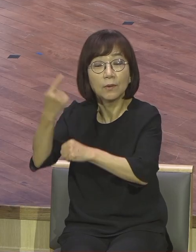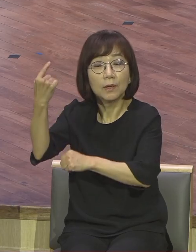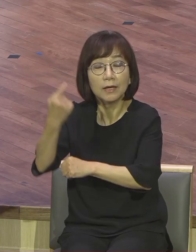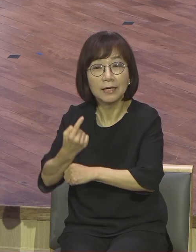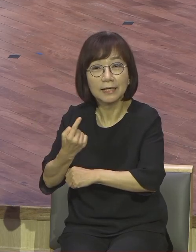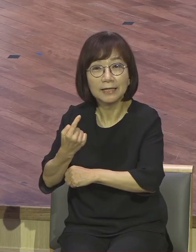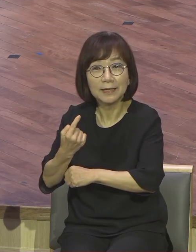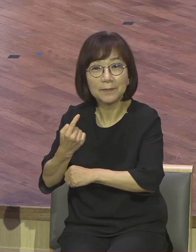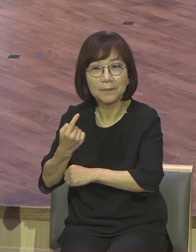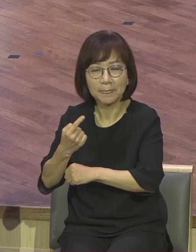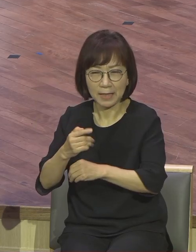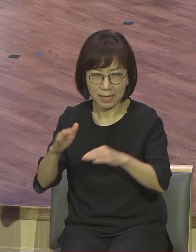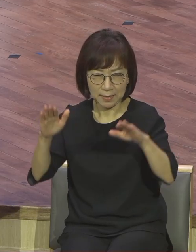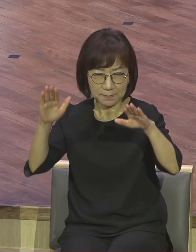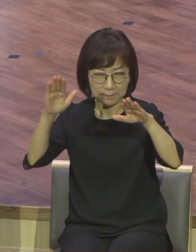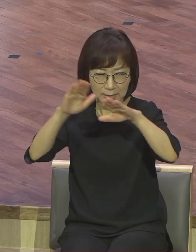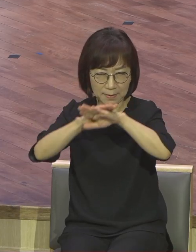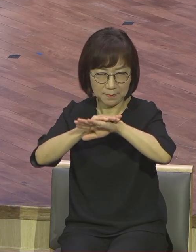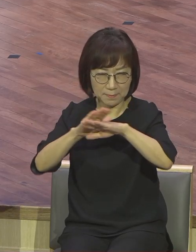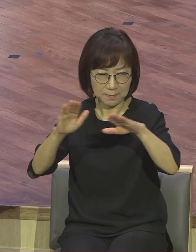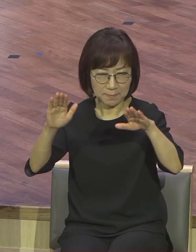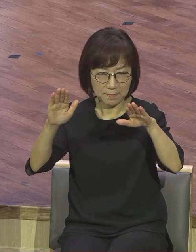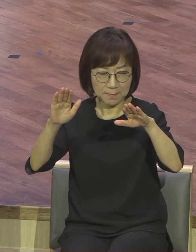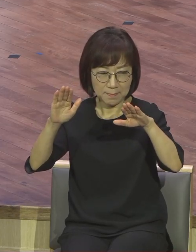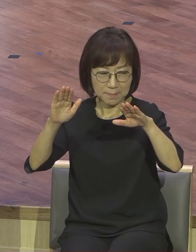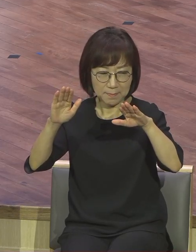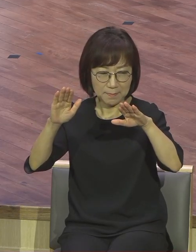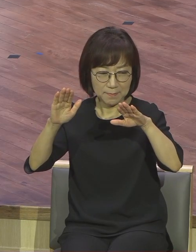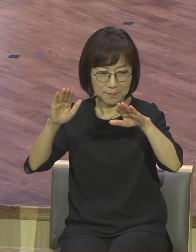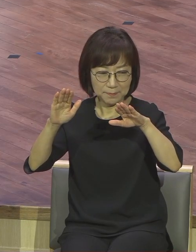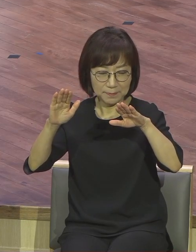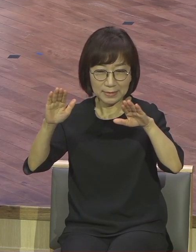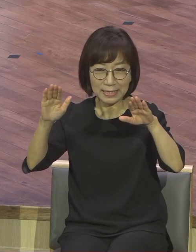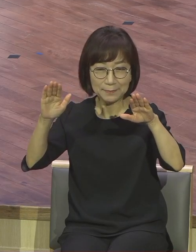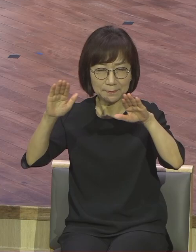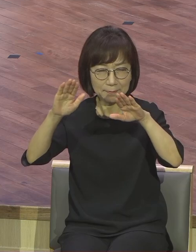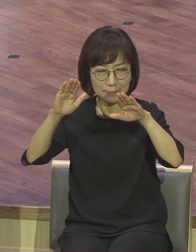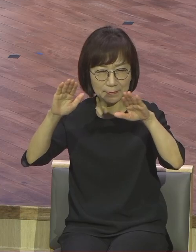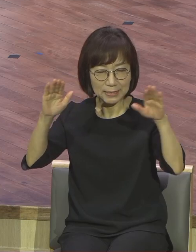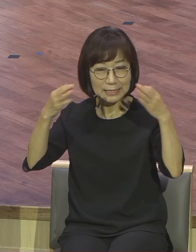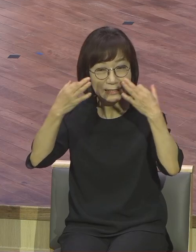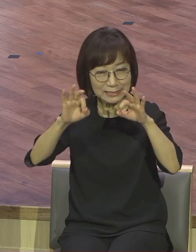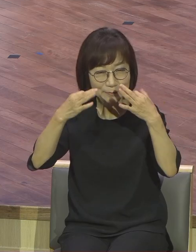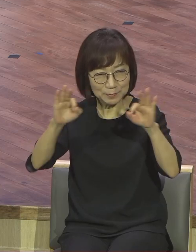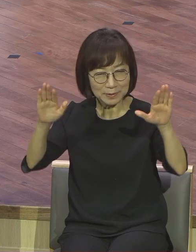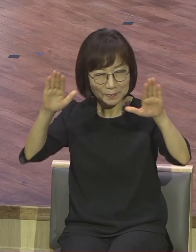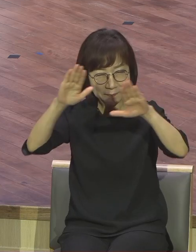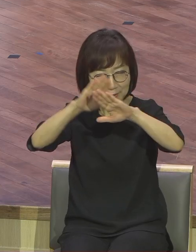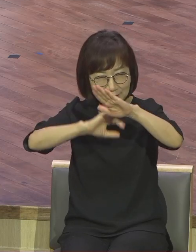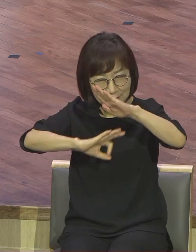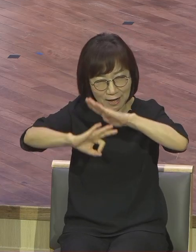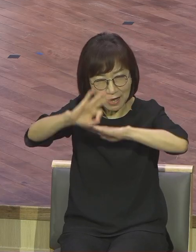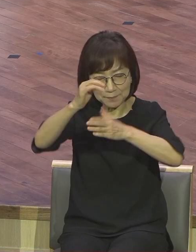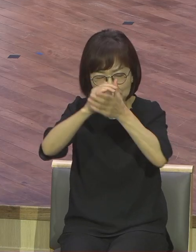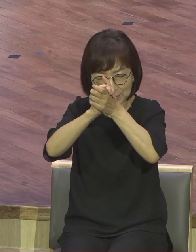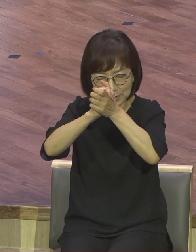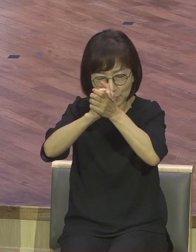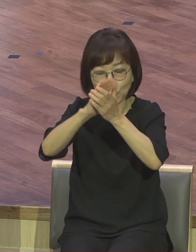심략 때 아닌가 심략기도 때 그때 금요철학 기도라고 그랬어요. 금요철학 기도 때 올 것이다. 왜 다 잠잘 때